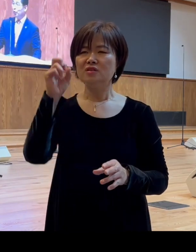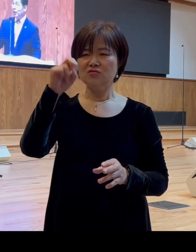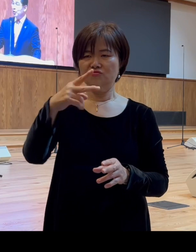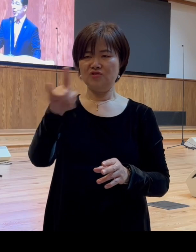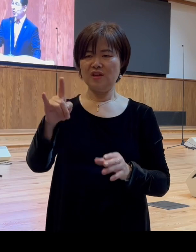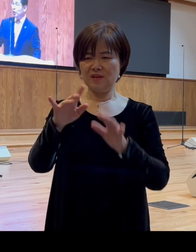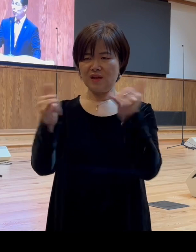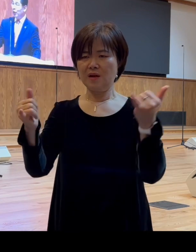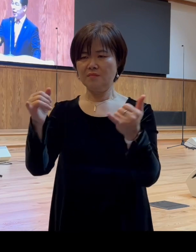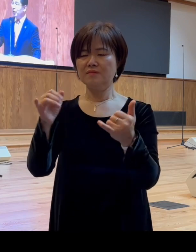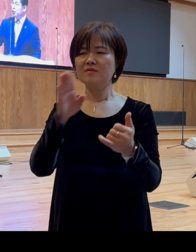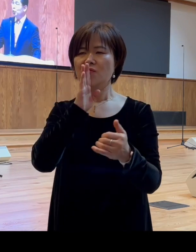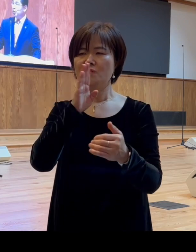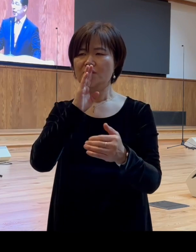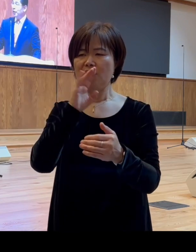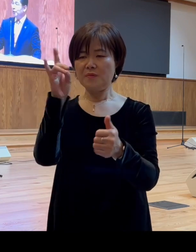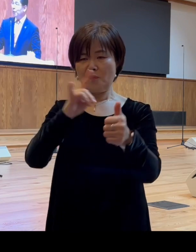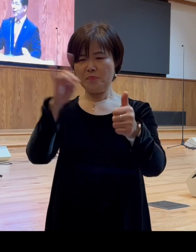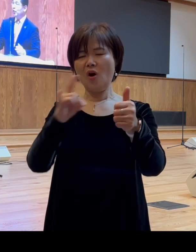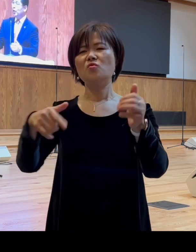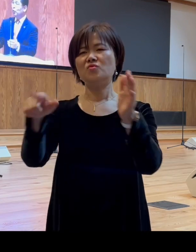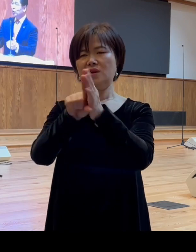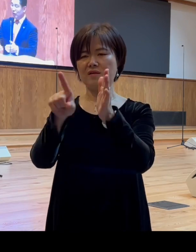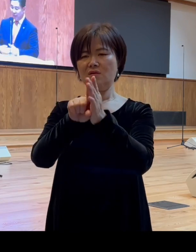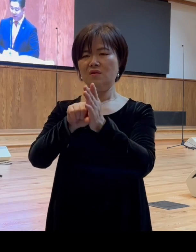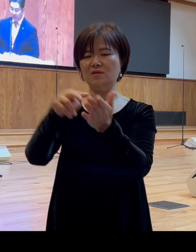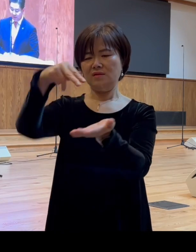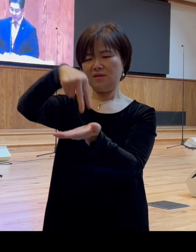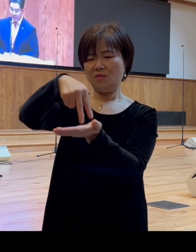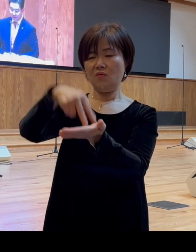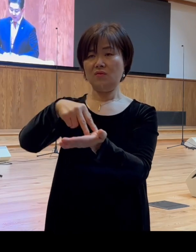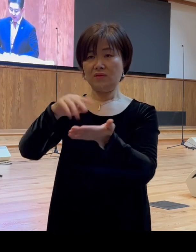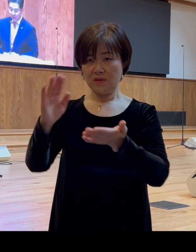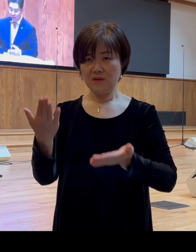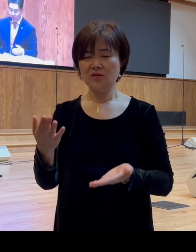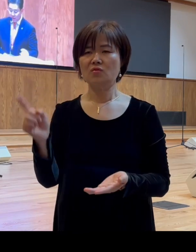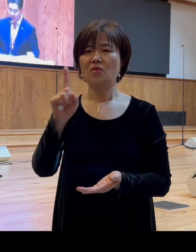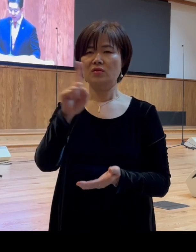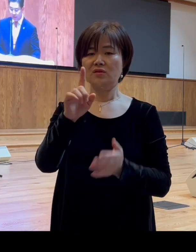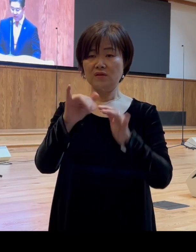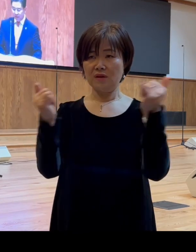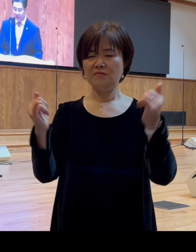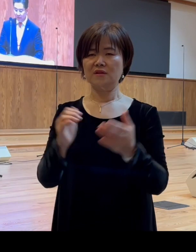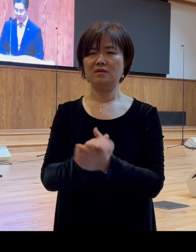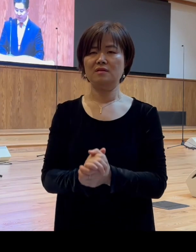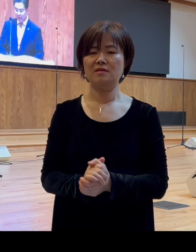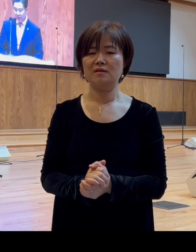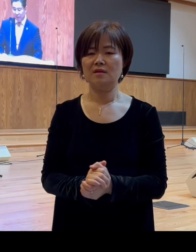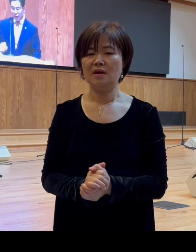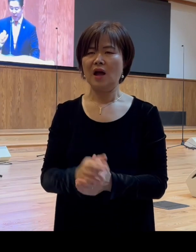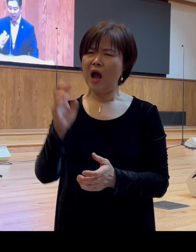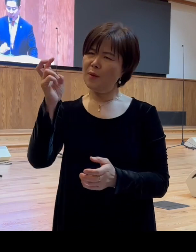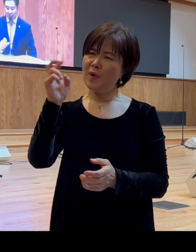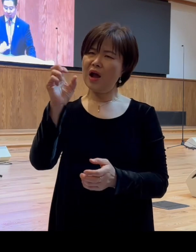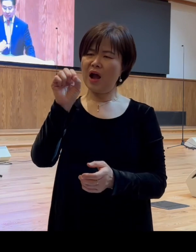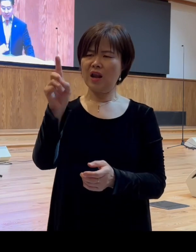내세운 회당의 지도자다 그렇게 보는가 하면요 어떤 성경학자들은 아마도 이 알렉산더는